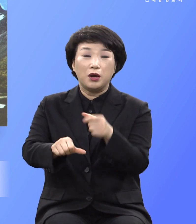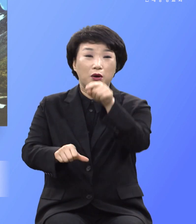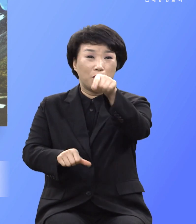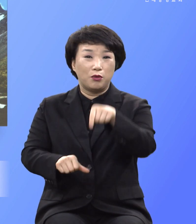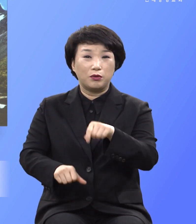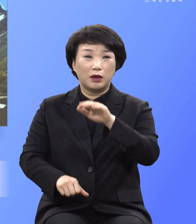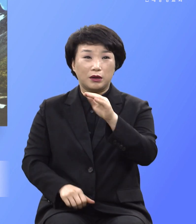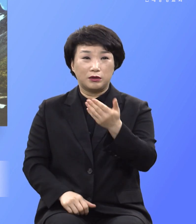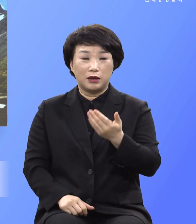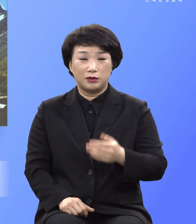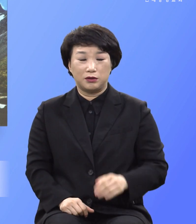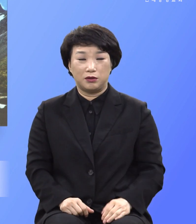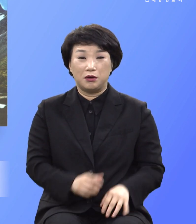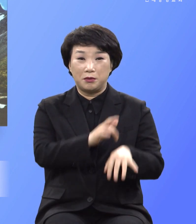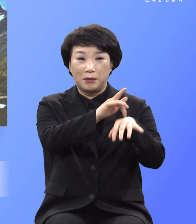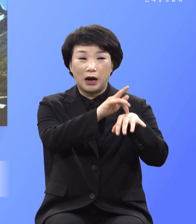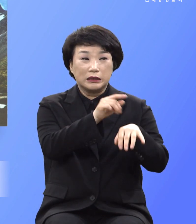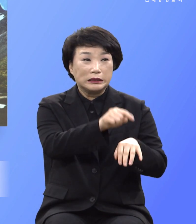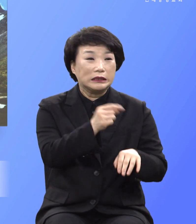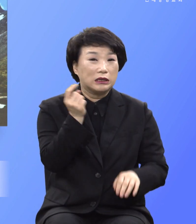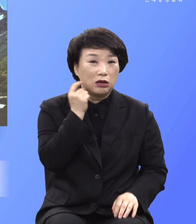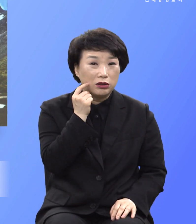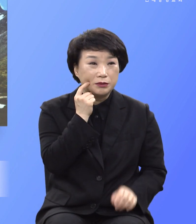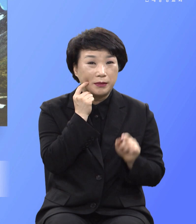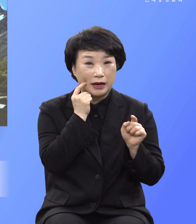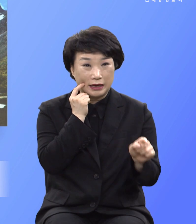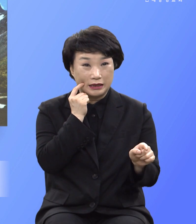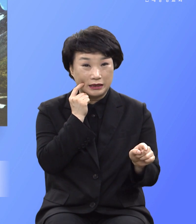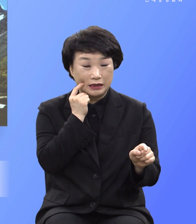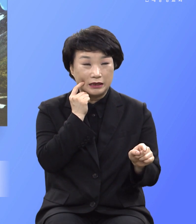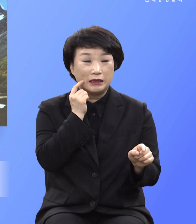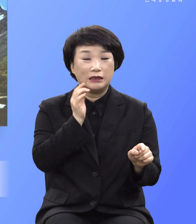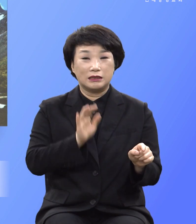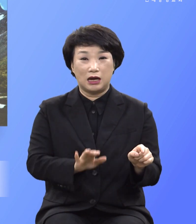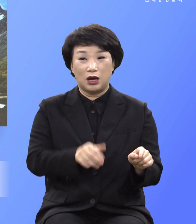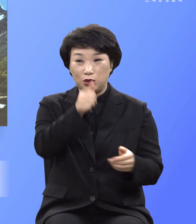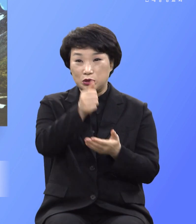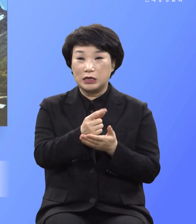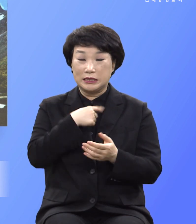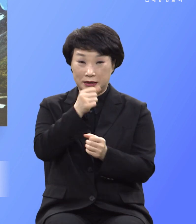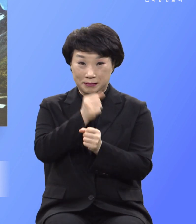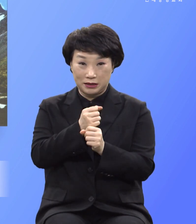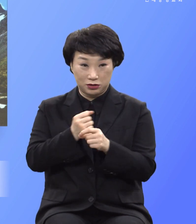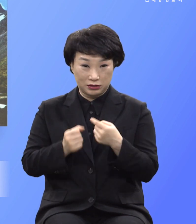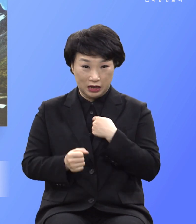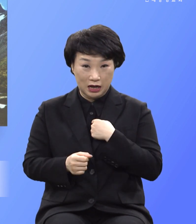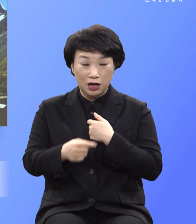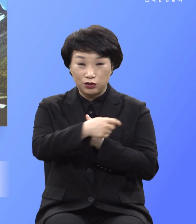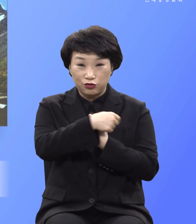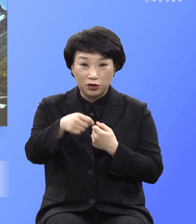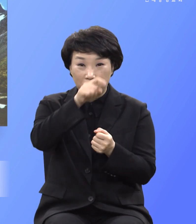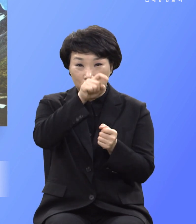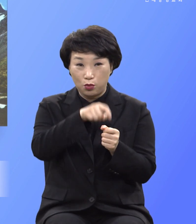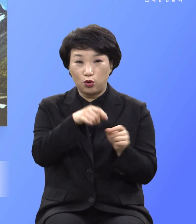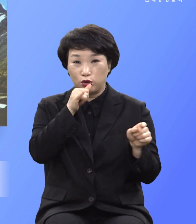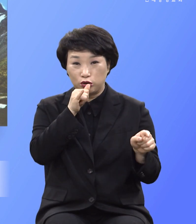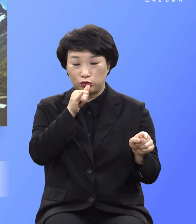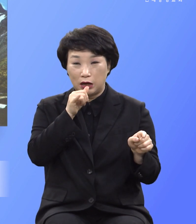마귀는 거짓말적이오 죄 지켜서 죽이는 자요 하나님과